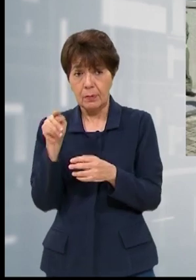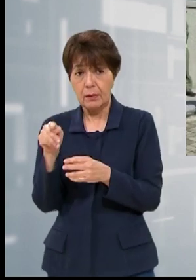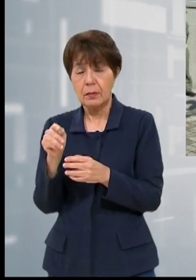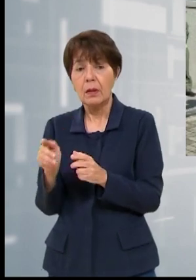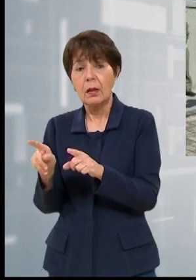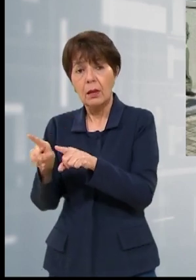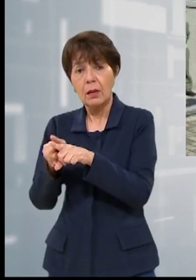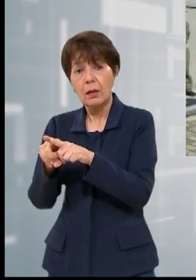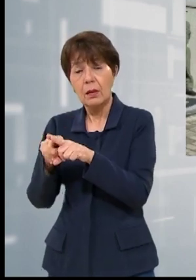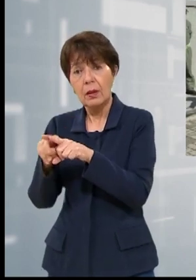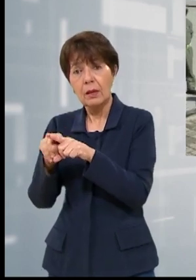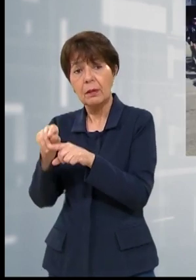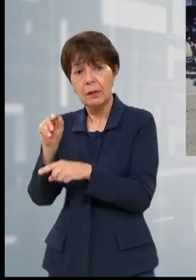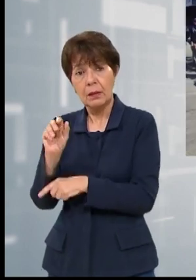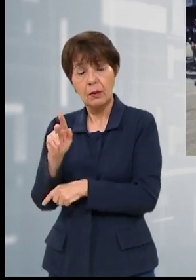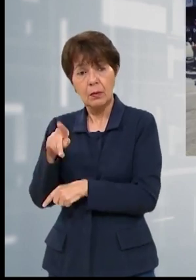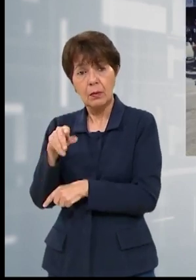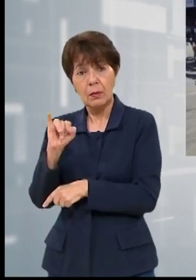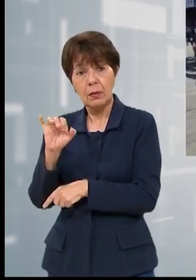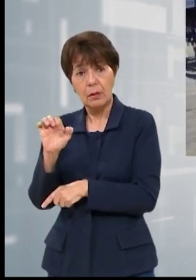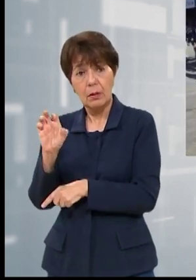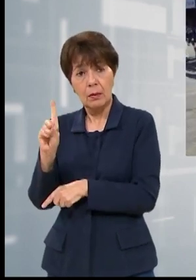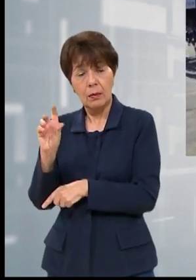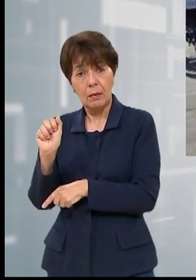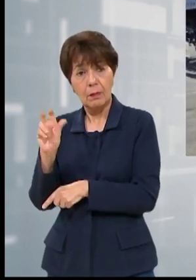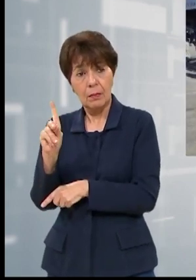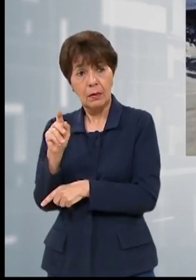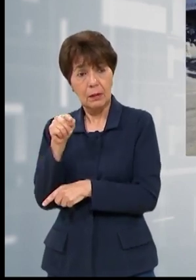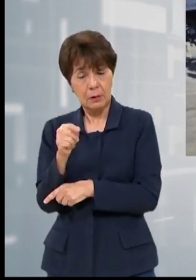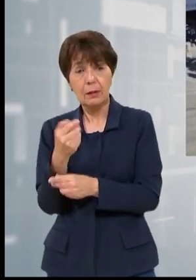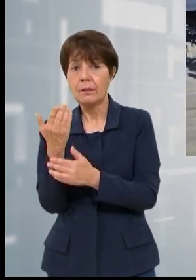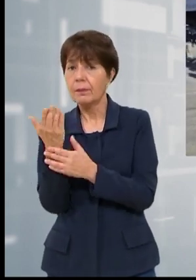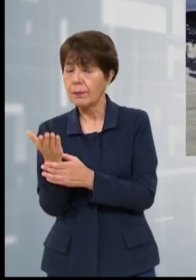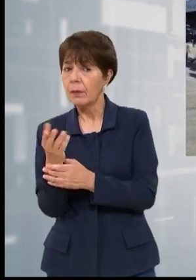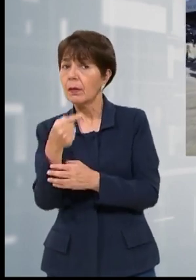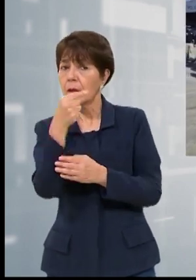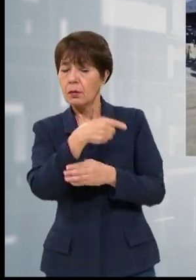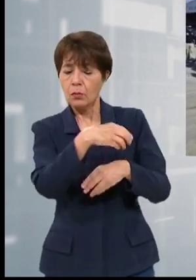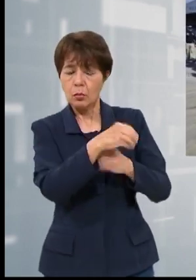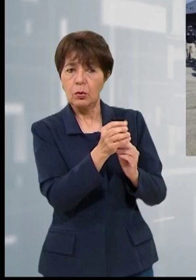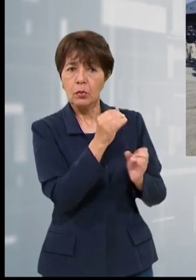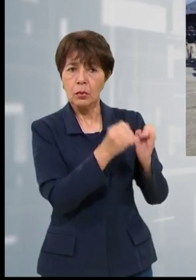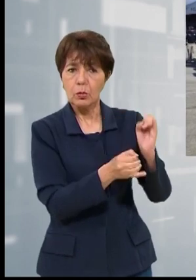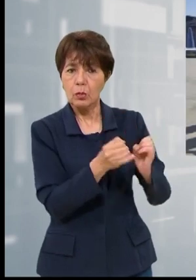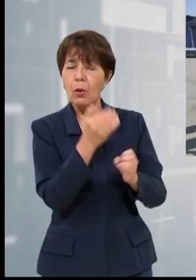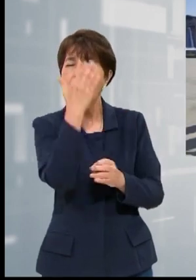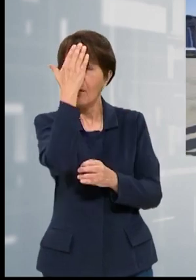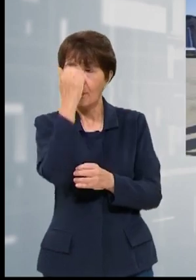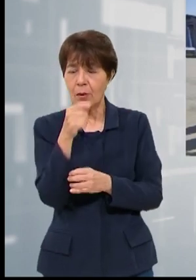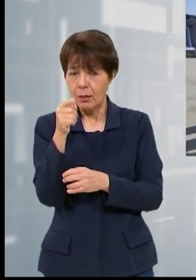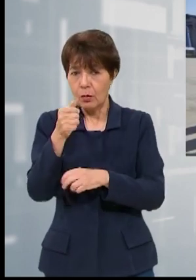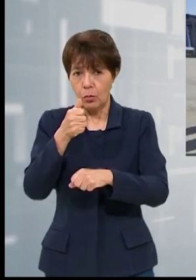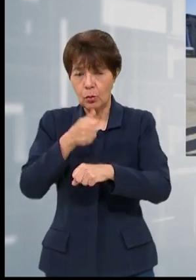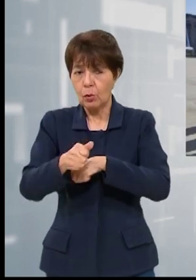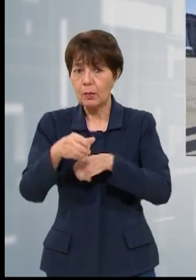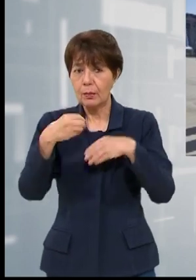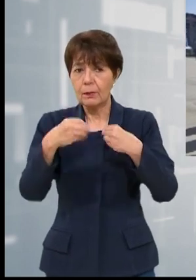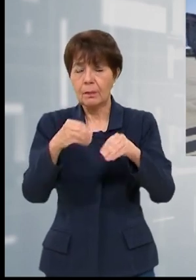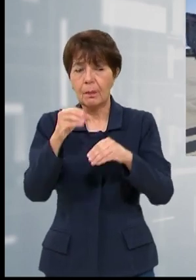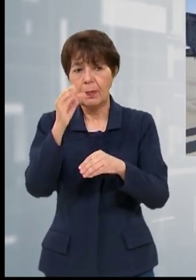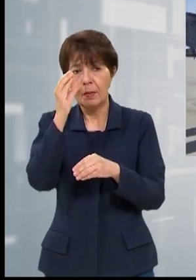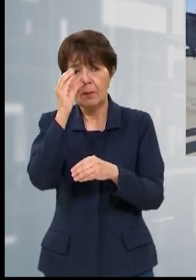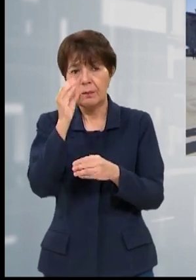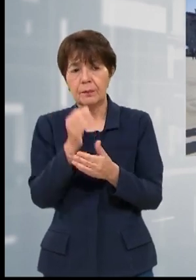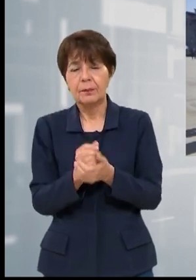oficialista Piedad Córdoba, quien estaba solicitado por una corte de ese país por delitos relacionados con narcotráfico.